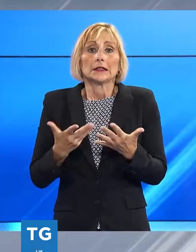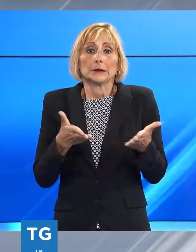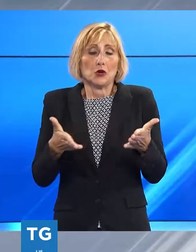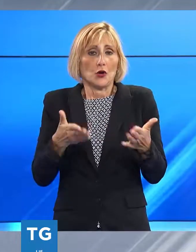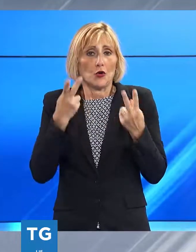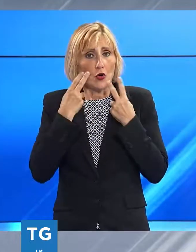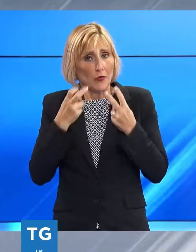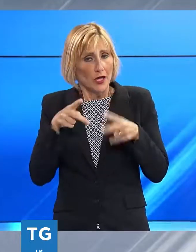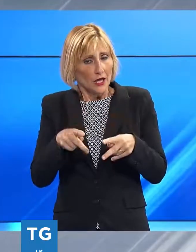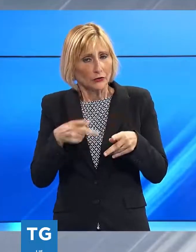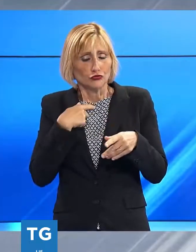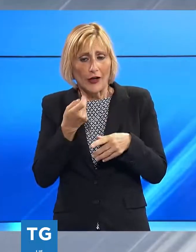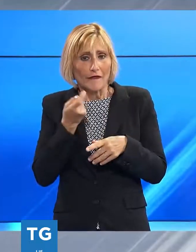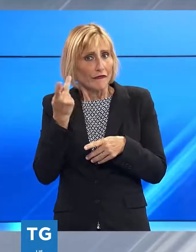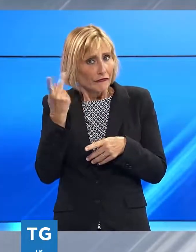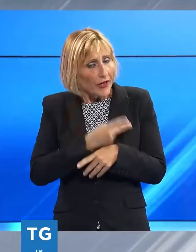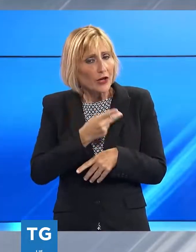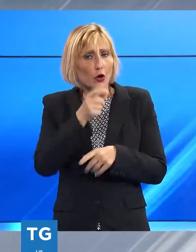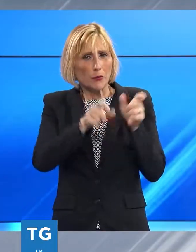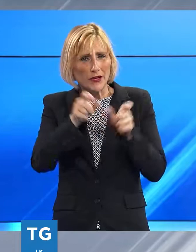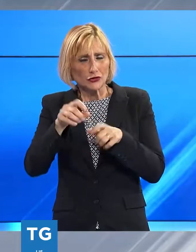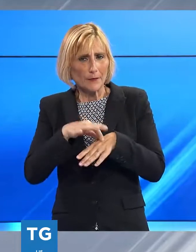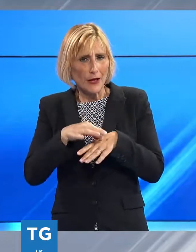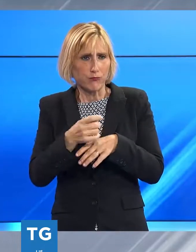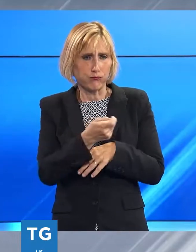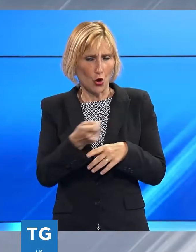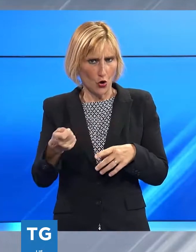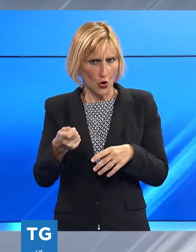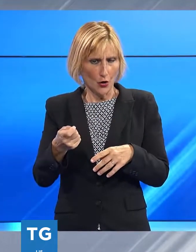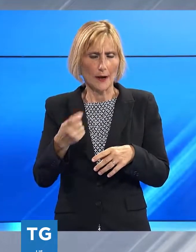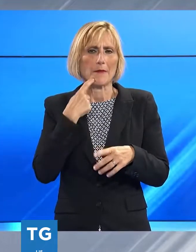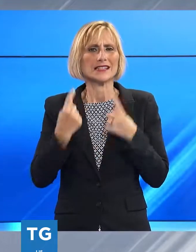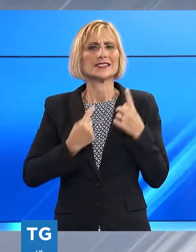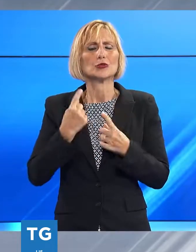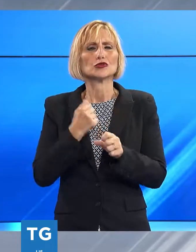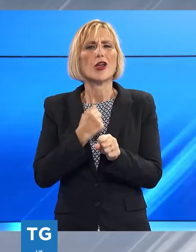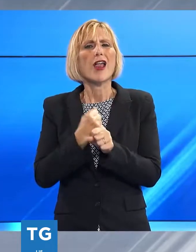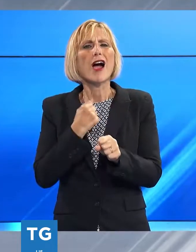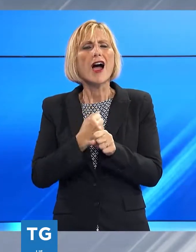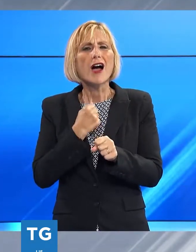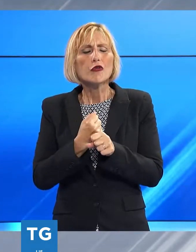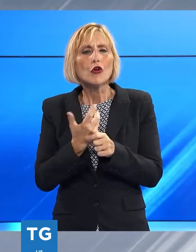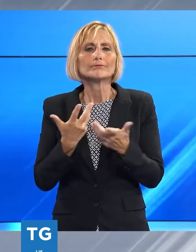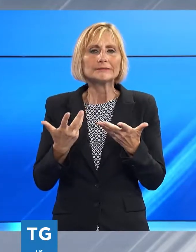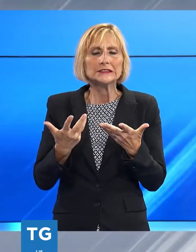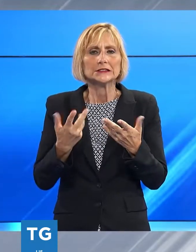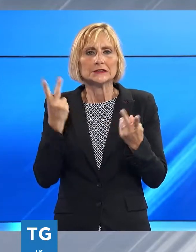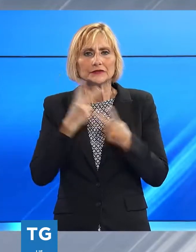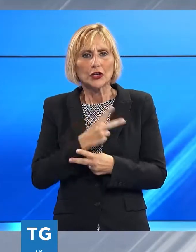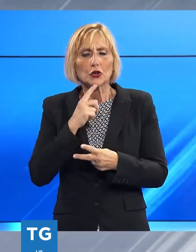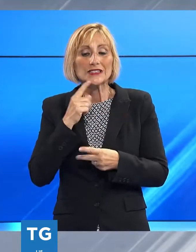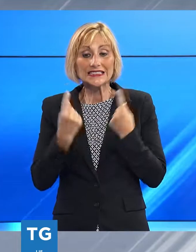con pochi medici a disposizione. Le condizioni di lavoro. Non è prevista una situazione di